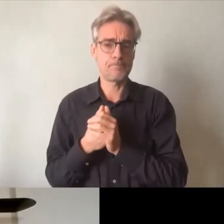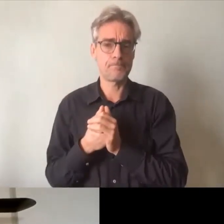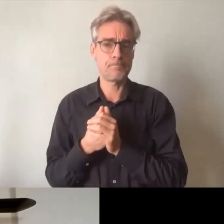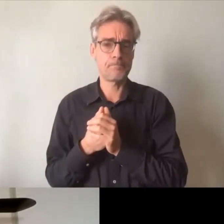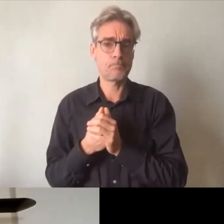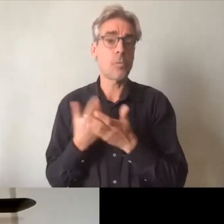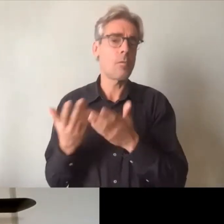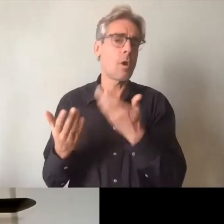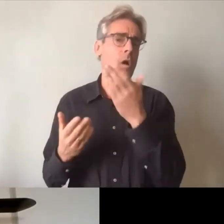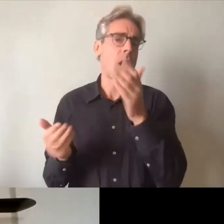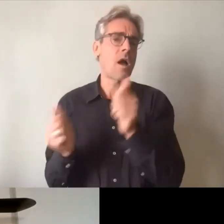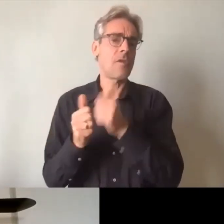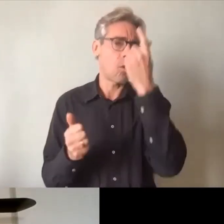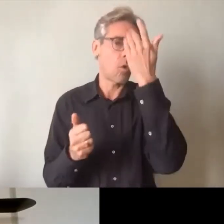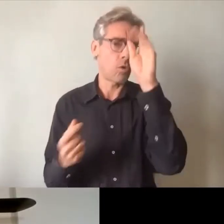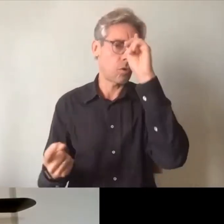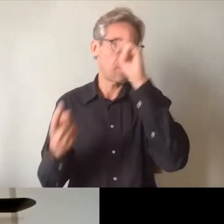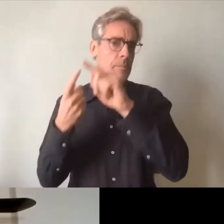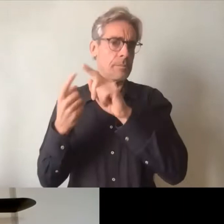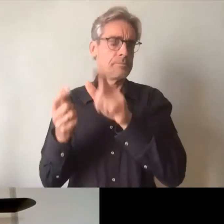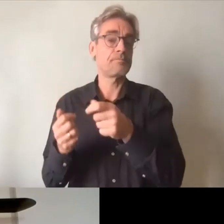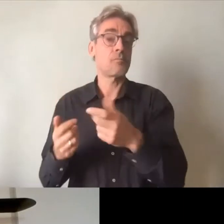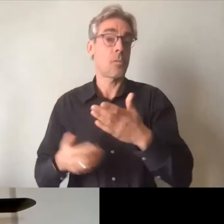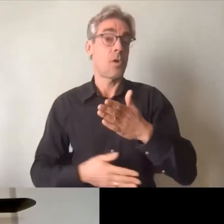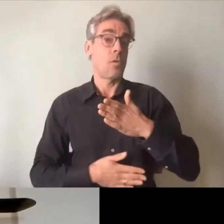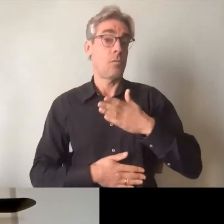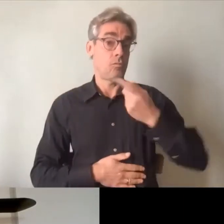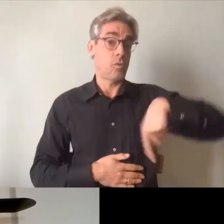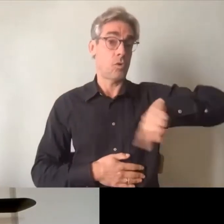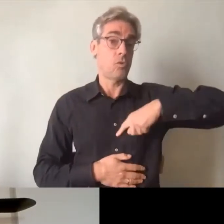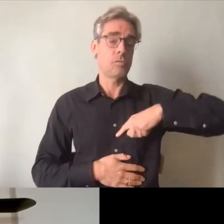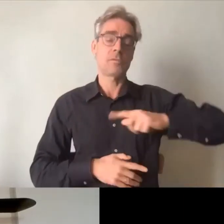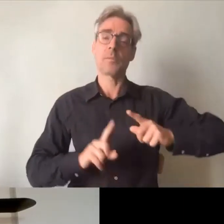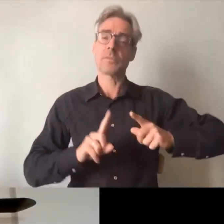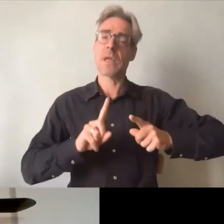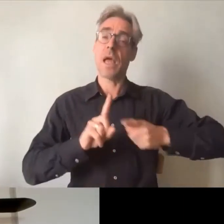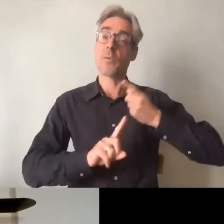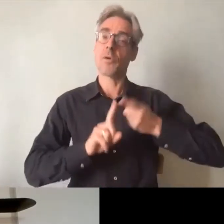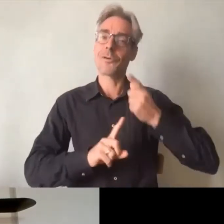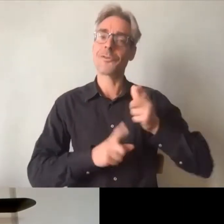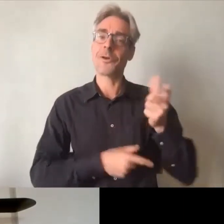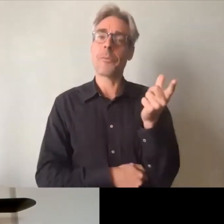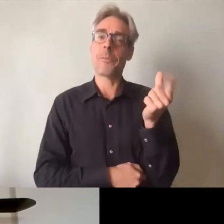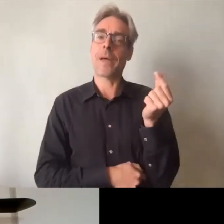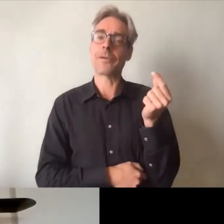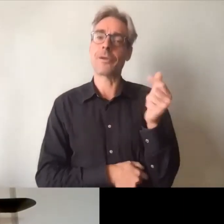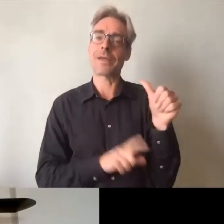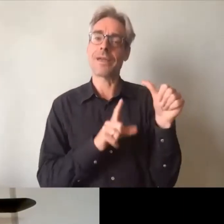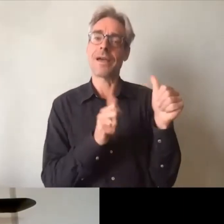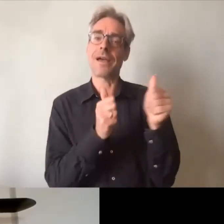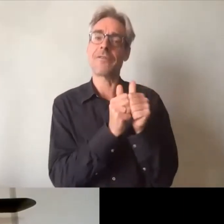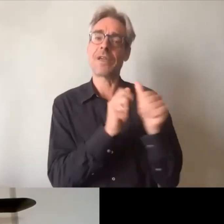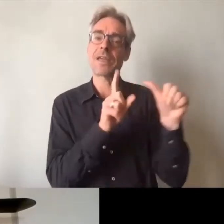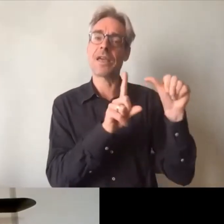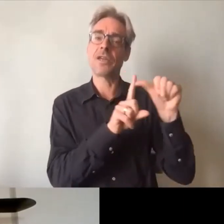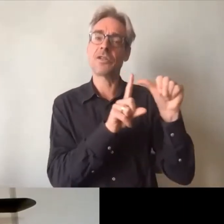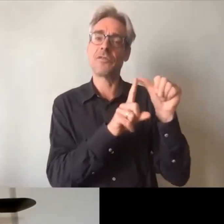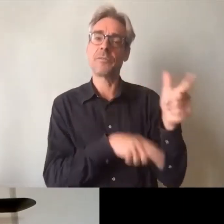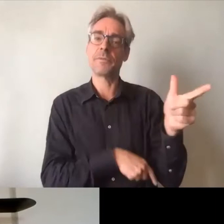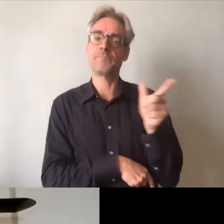thématiques aussi pour nous ce qui est très riche dans ce partenariat c'est